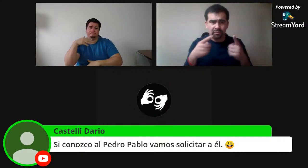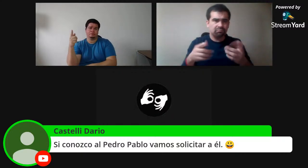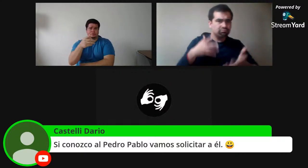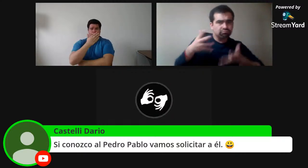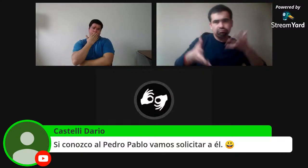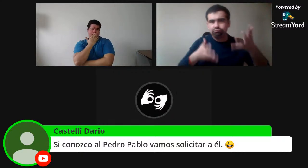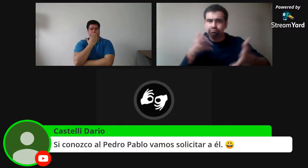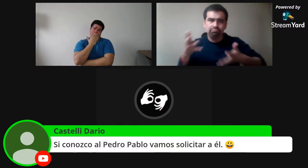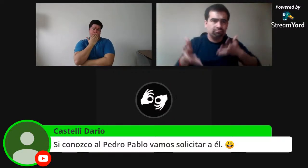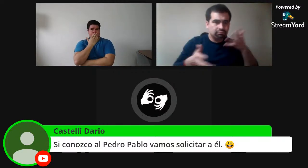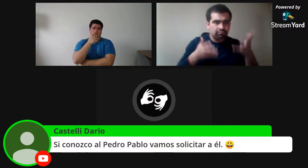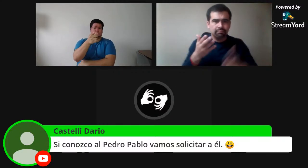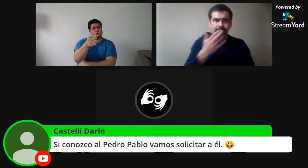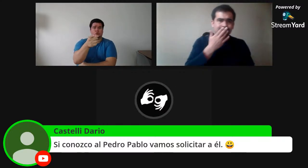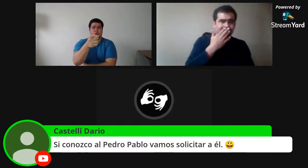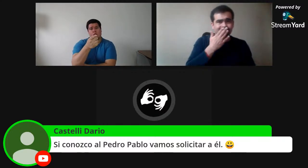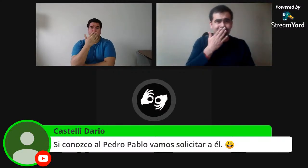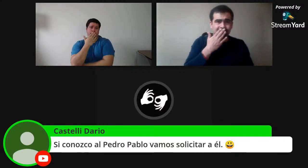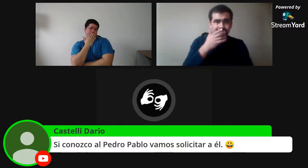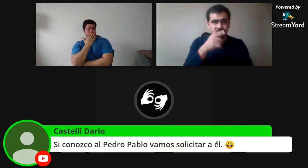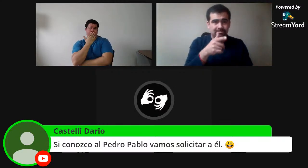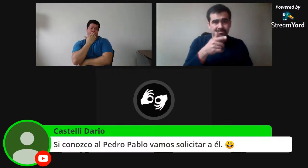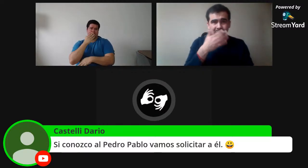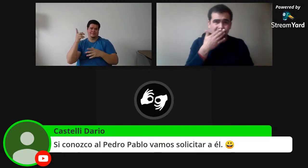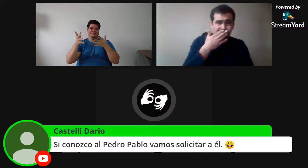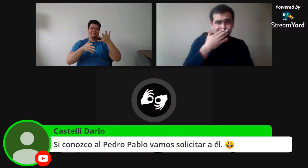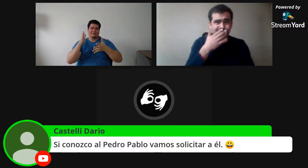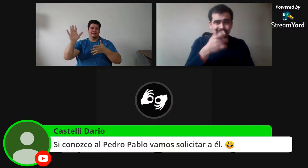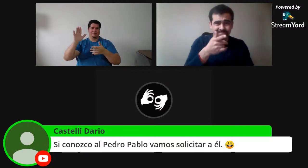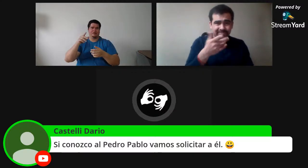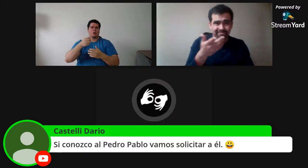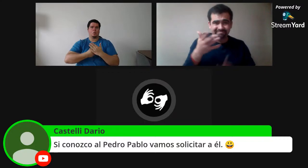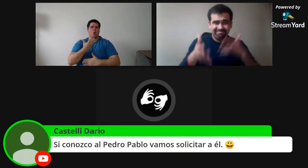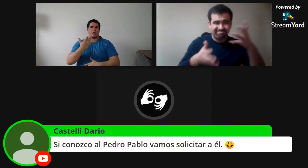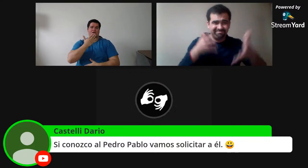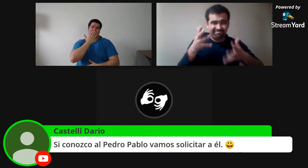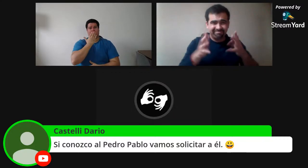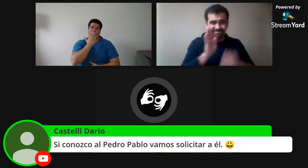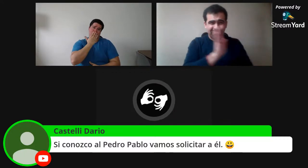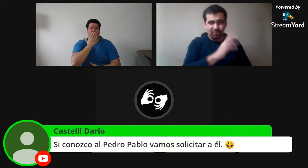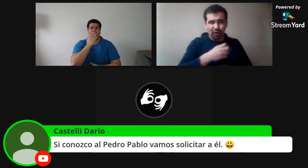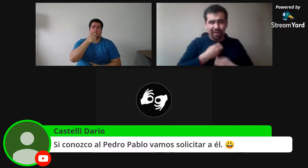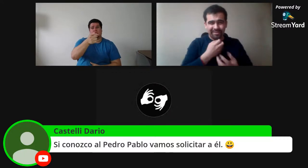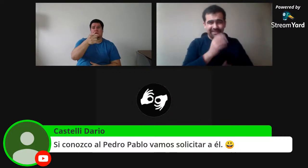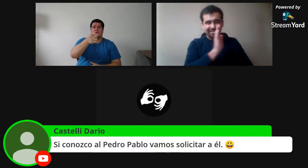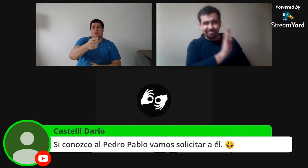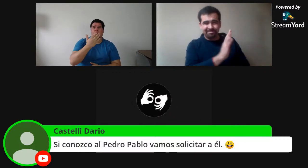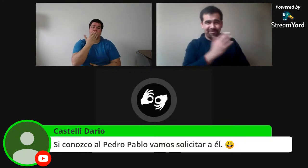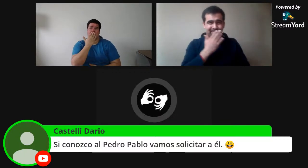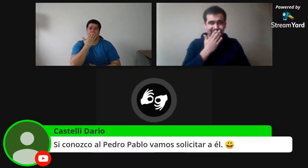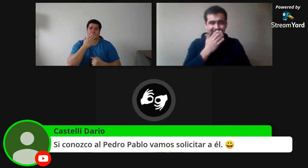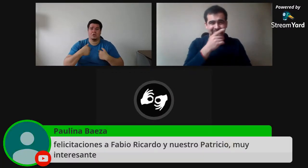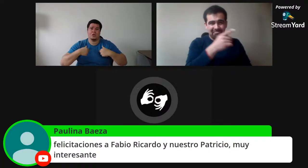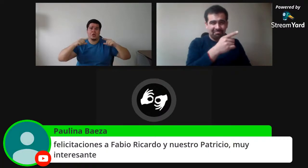Es una de las personas más reconocidas, a lo mejor, del mundo y él hace poesía así.